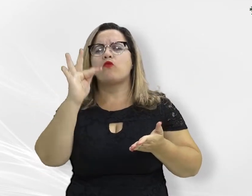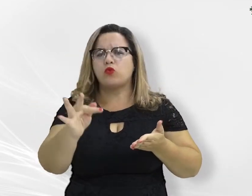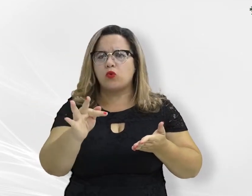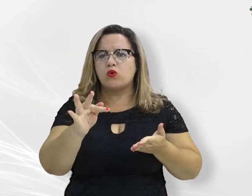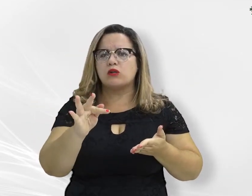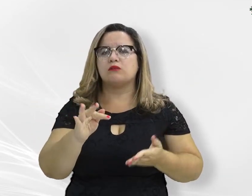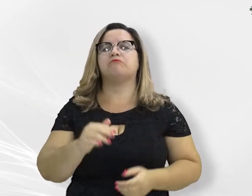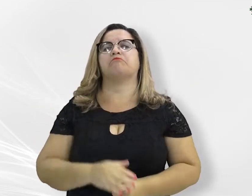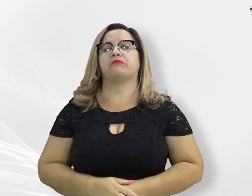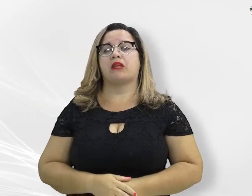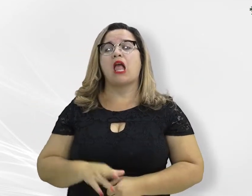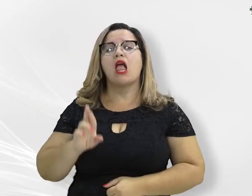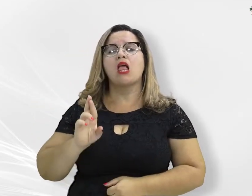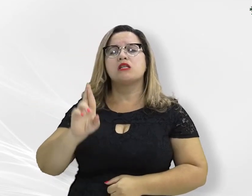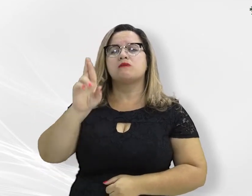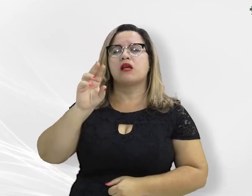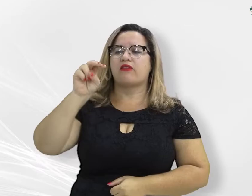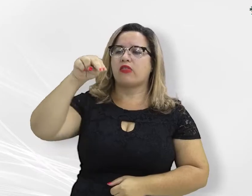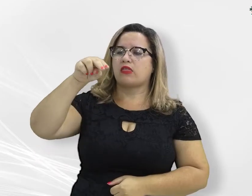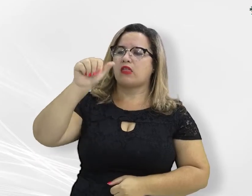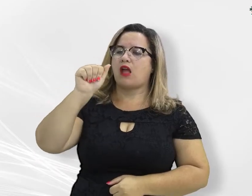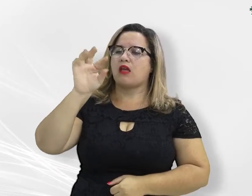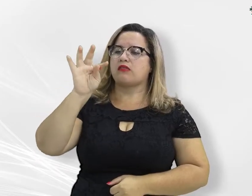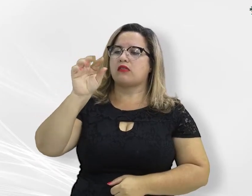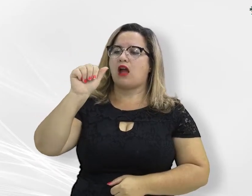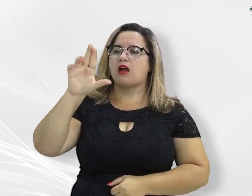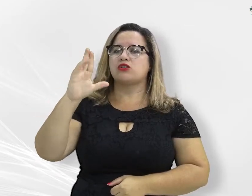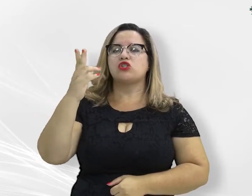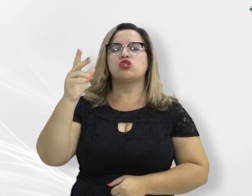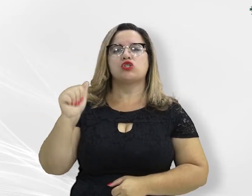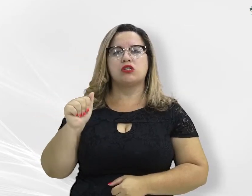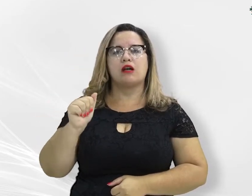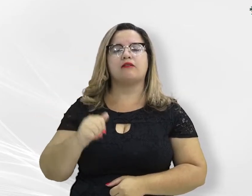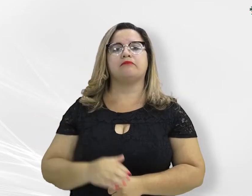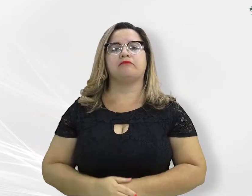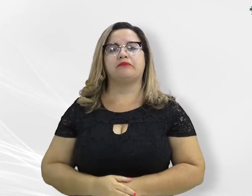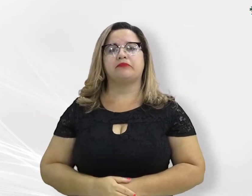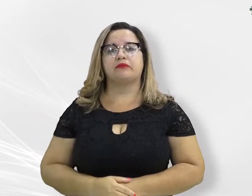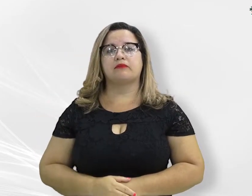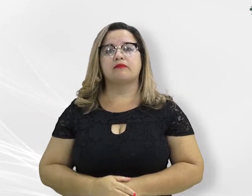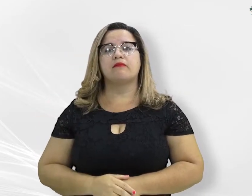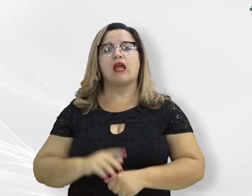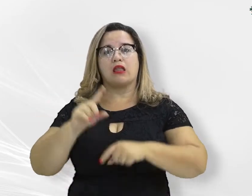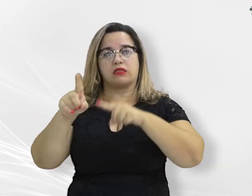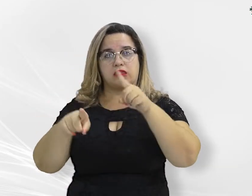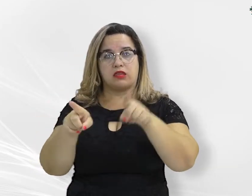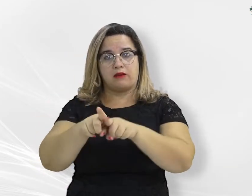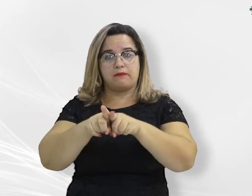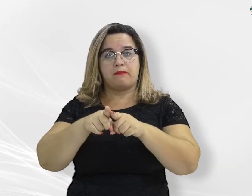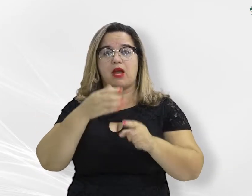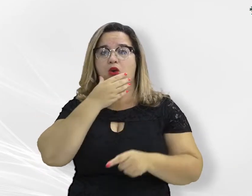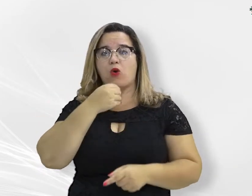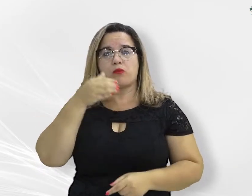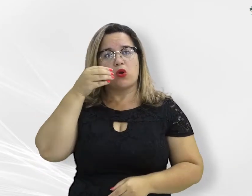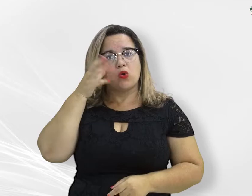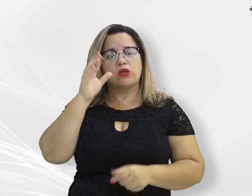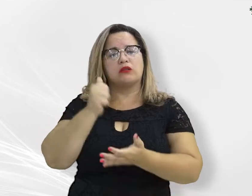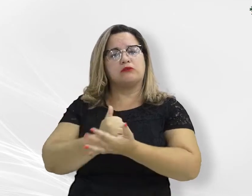do promotor de justiça Alexandre de Matos Guedes do Núcleo de Defesa da Cidadania de Cuiabá. Esse foi um conteúdo